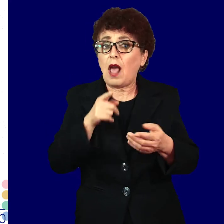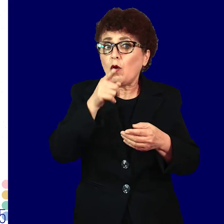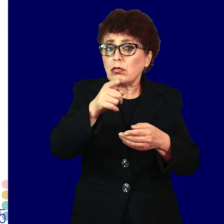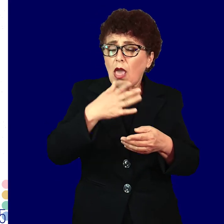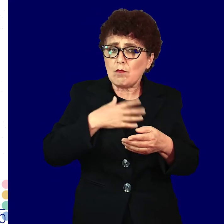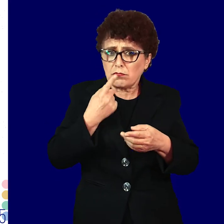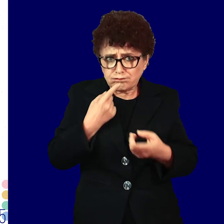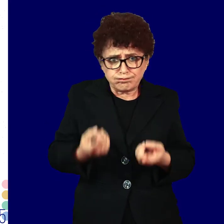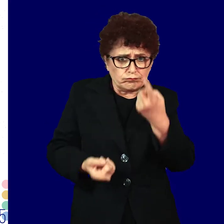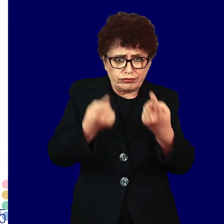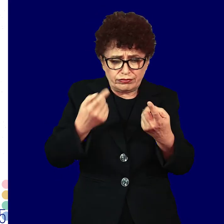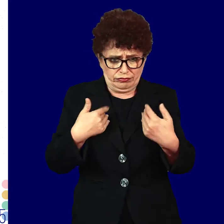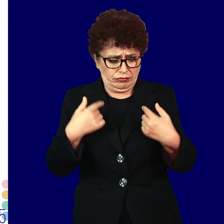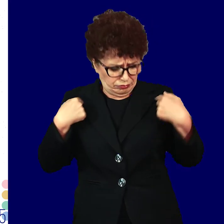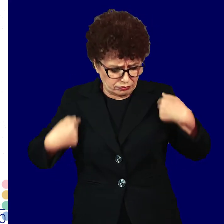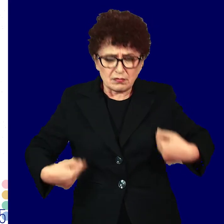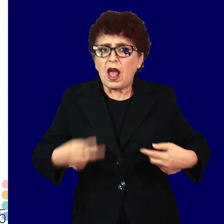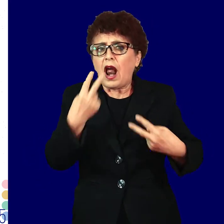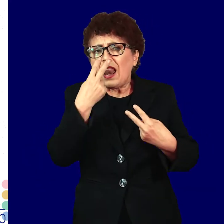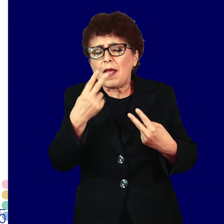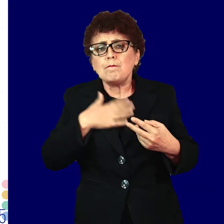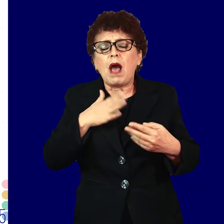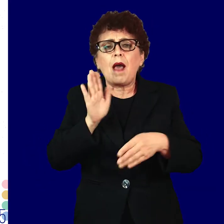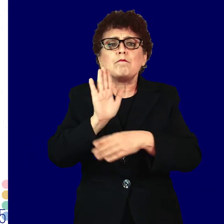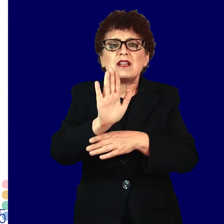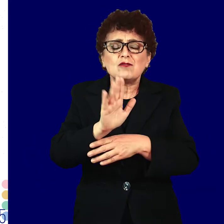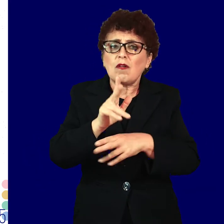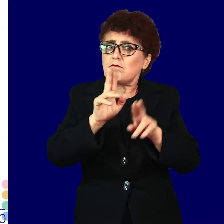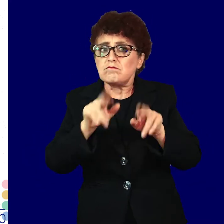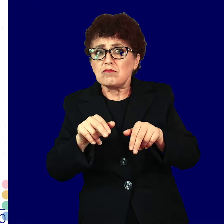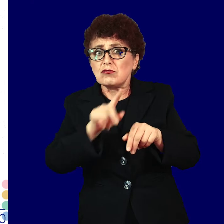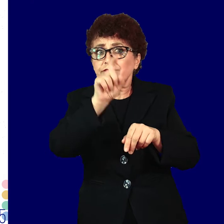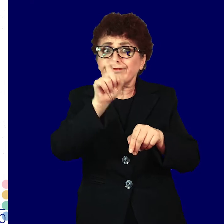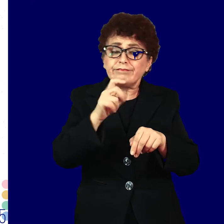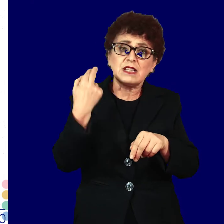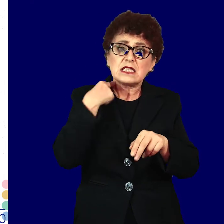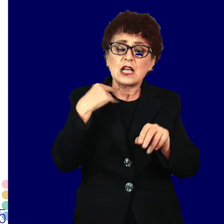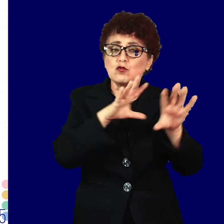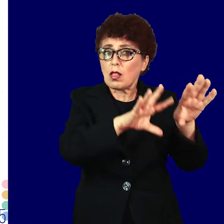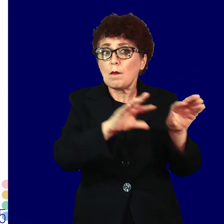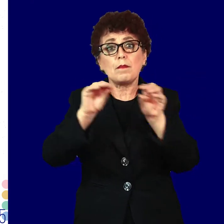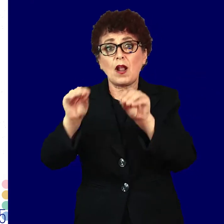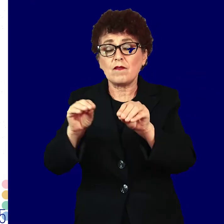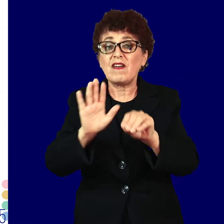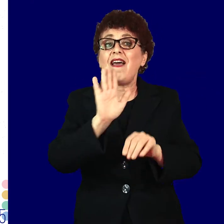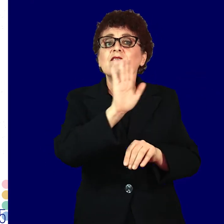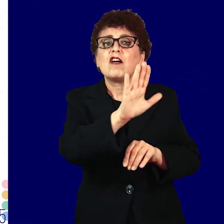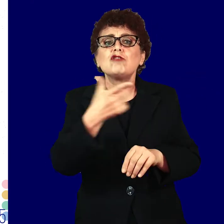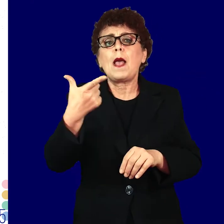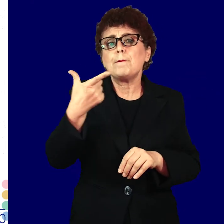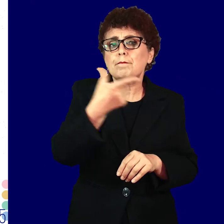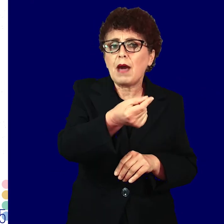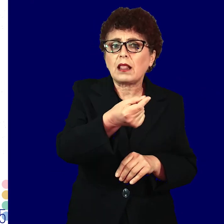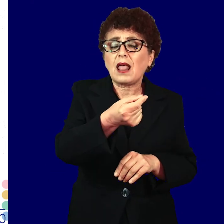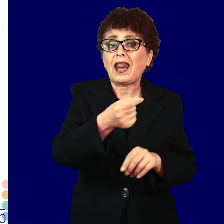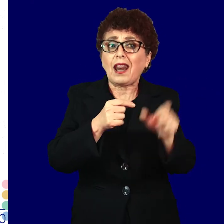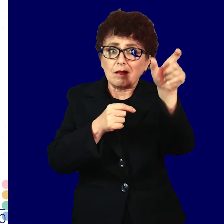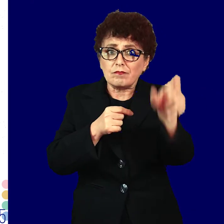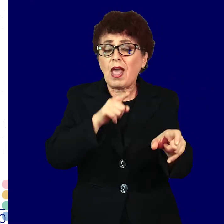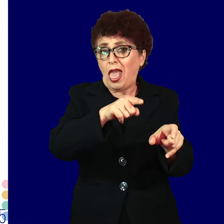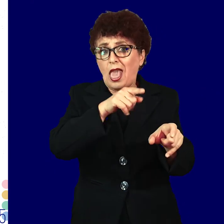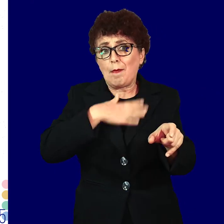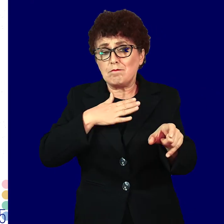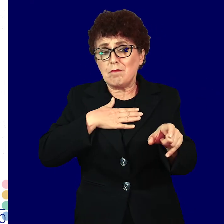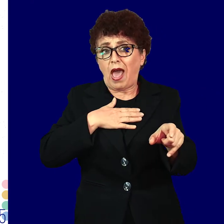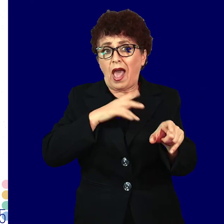симптоми кои сугерираат присуство на сексуално пренослива инфекција, вашиот партнер има сексуално